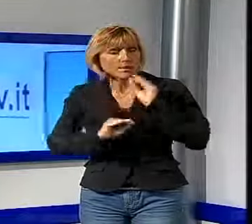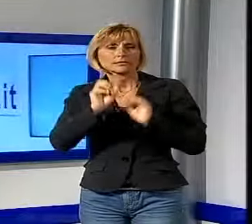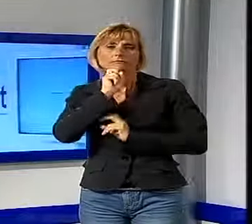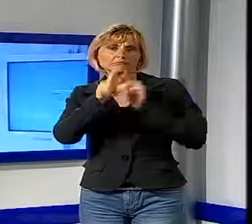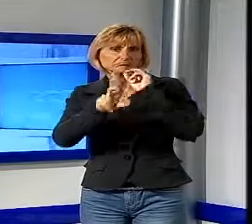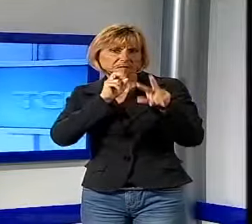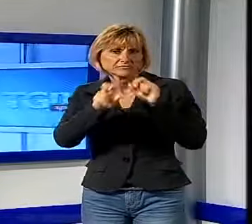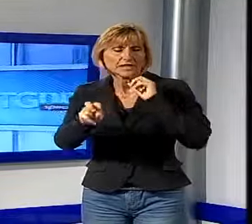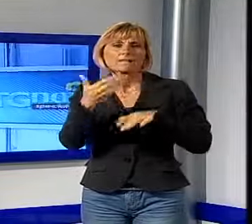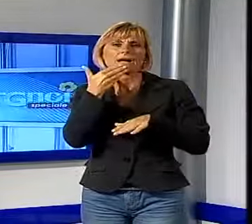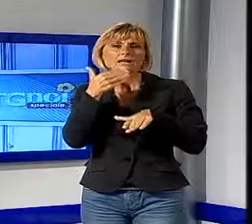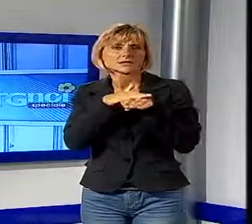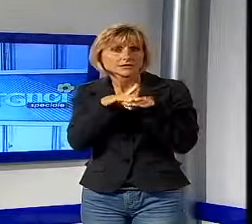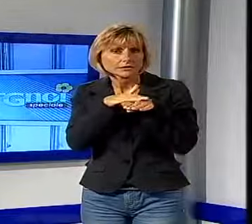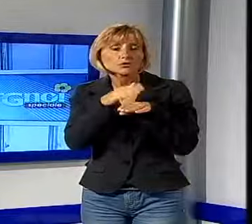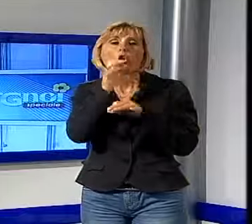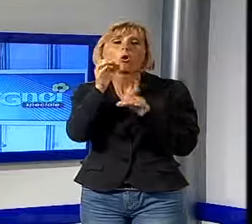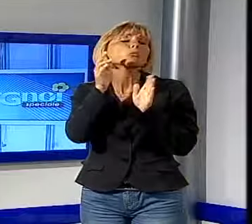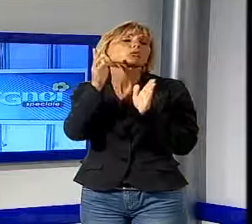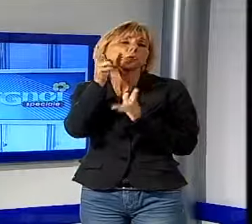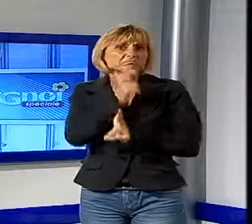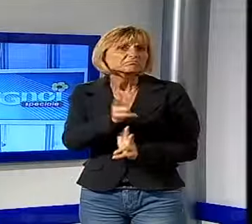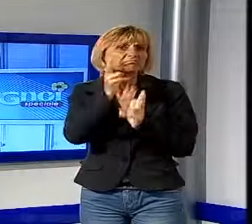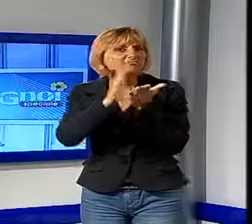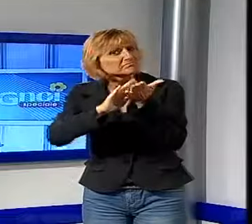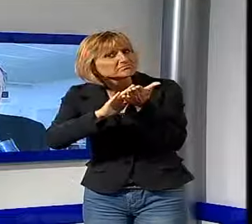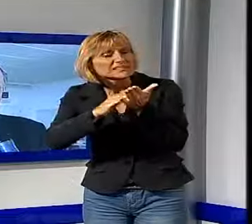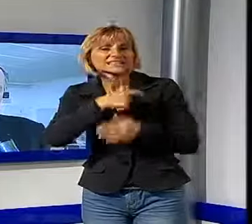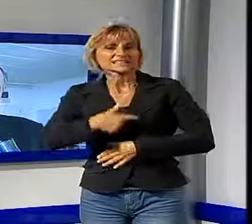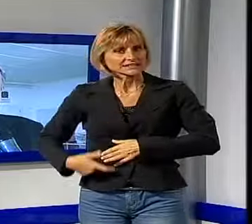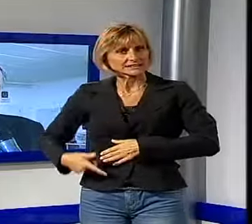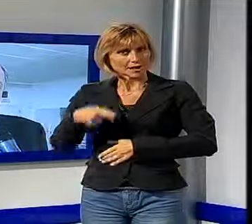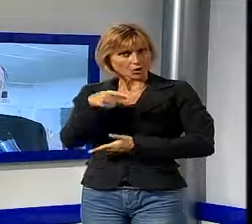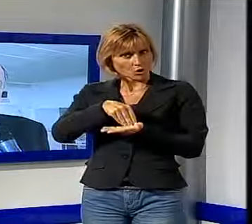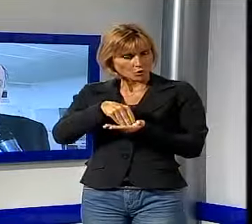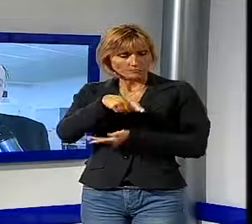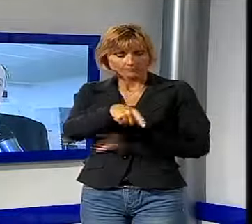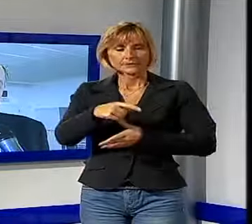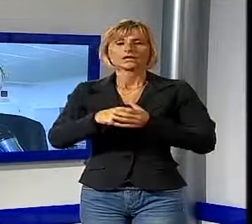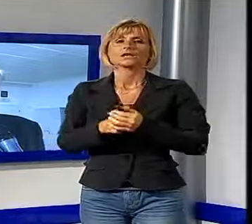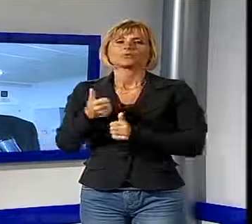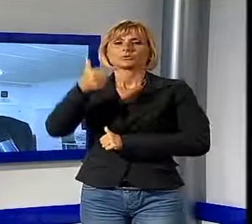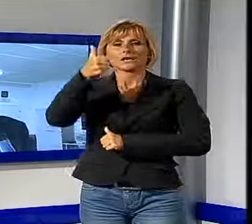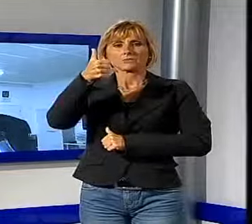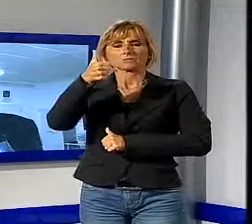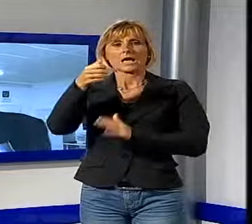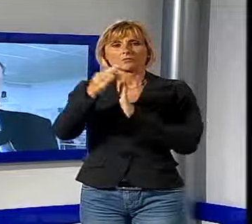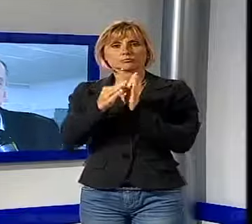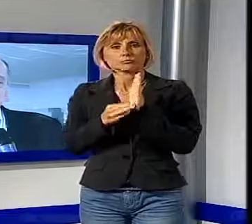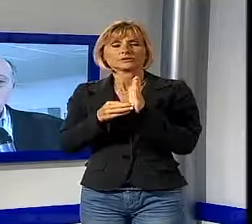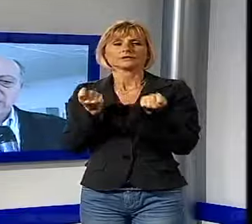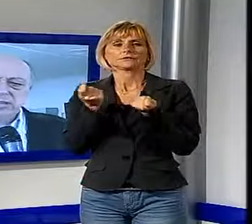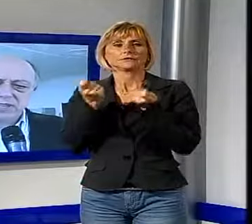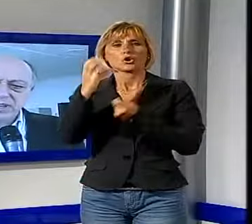disservizi, ma anche, perché no, complimentarvi con il Sindaco di turno. La prima puntata di diretta Sindaco, condotta in studio da Egidio